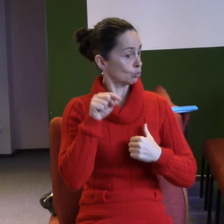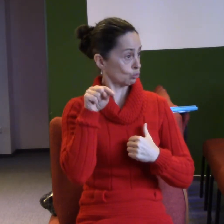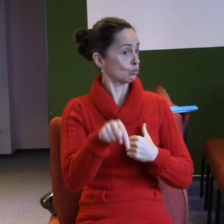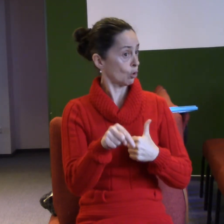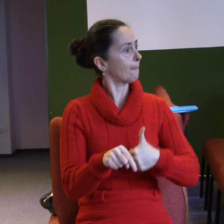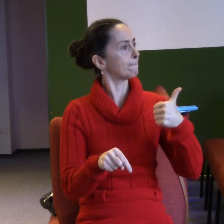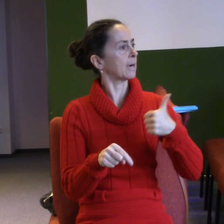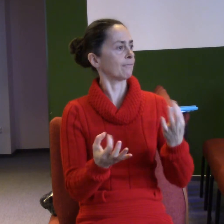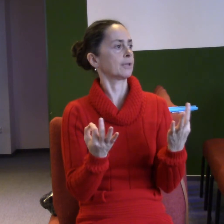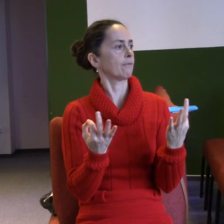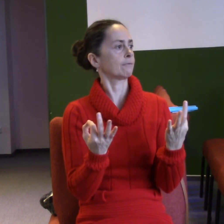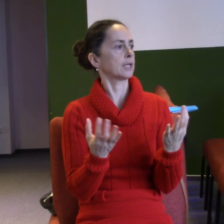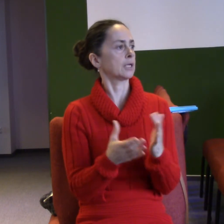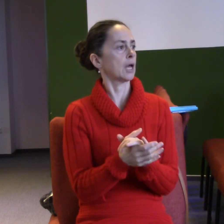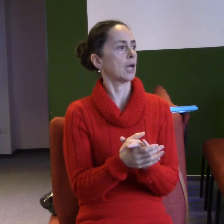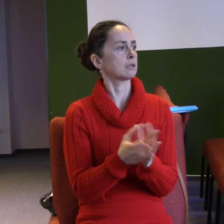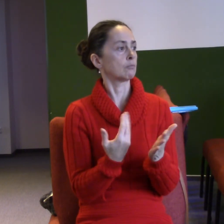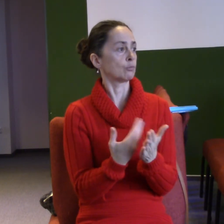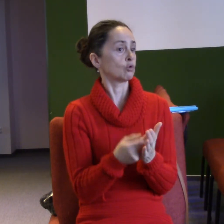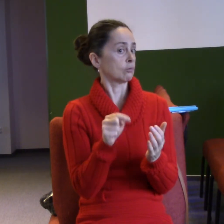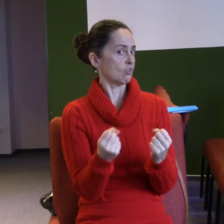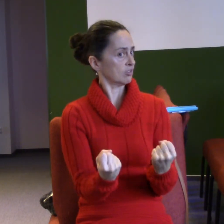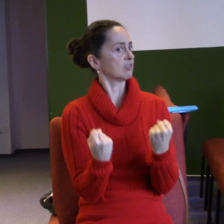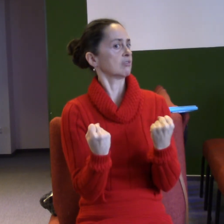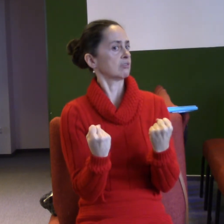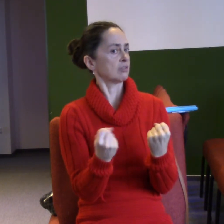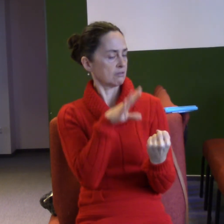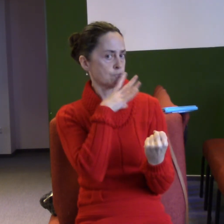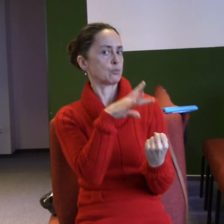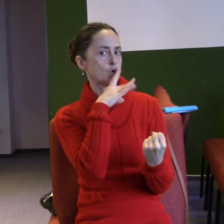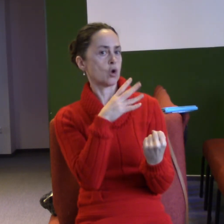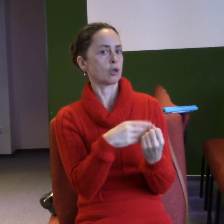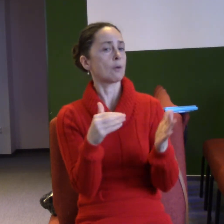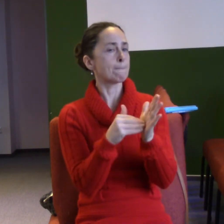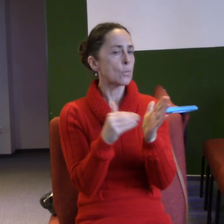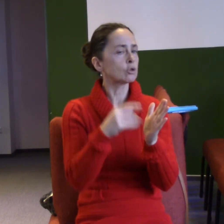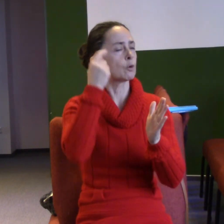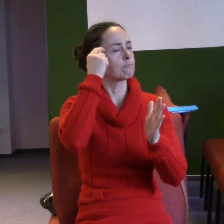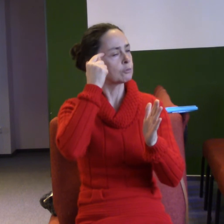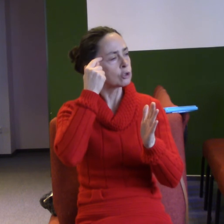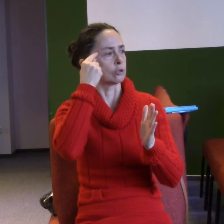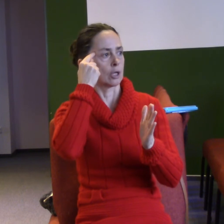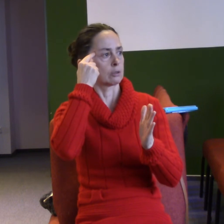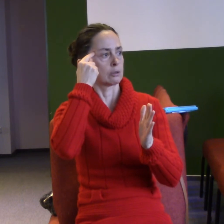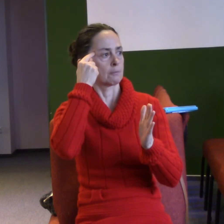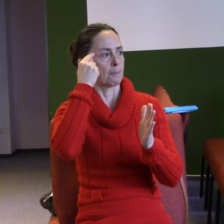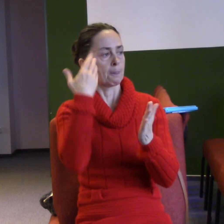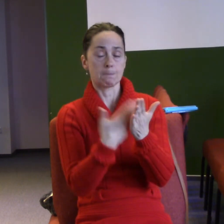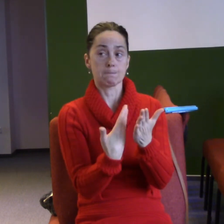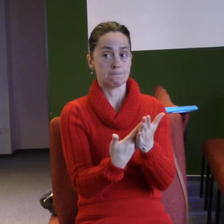A protože tohle to jsou dost silná prohlášení, tak potřebujeme nad nimi přemýšlet. Protože je